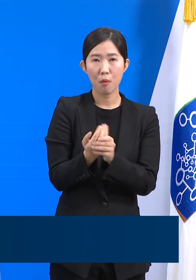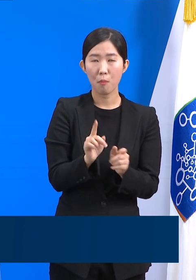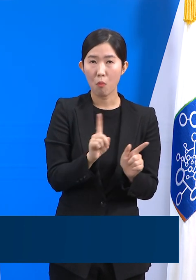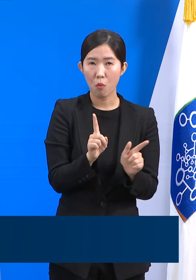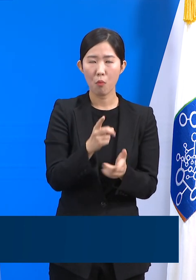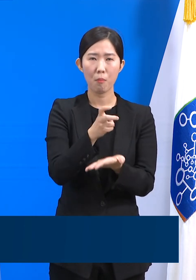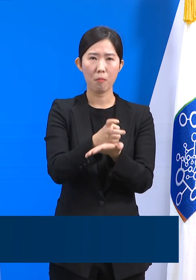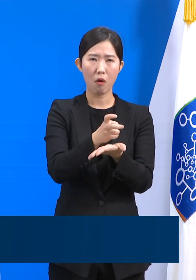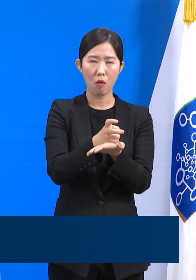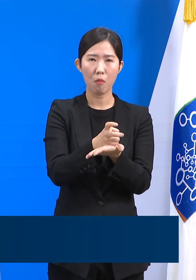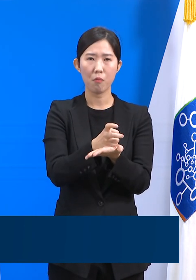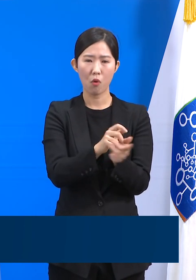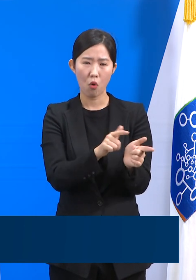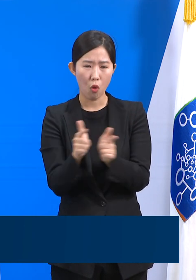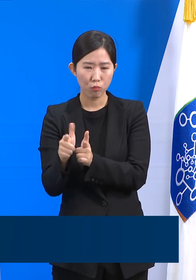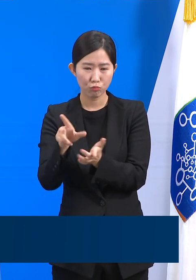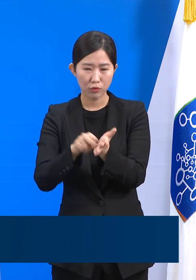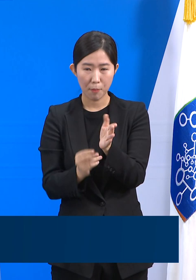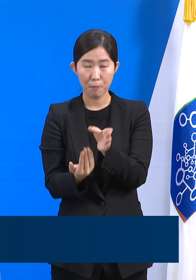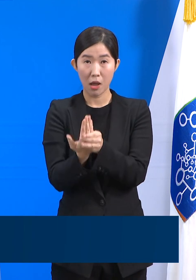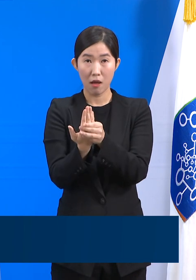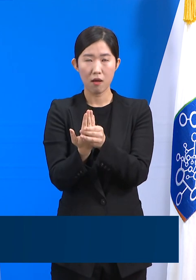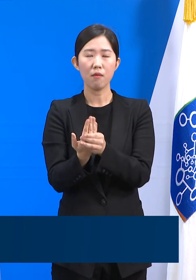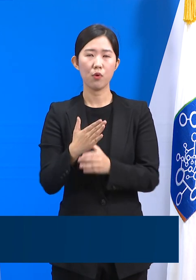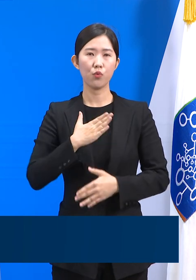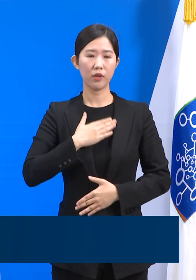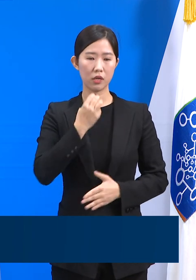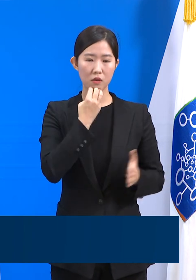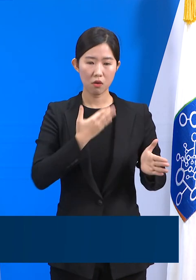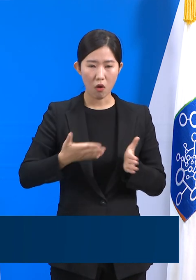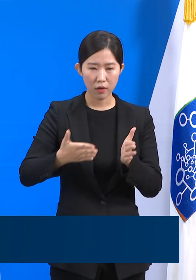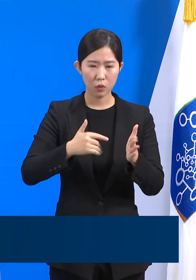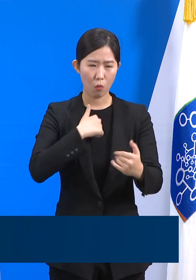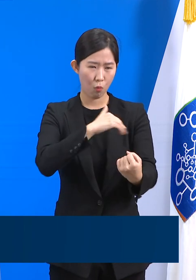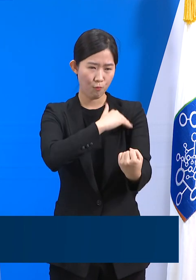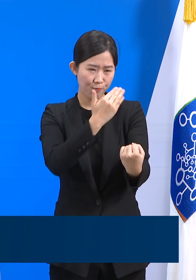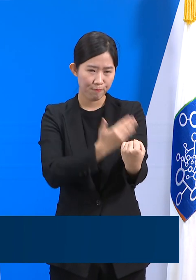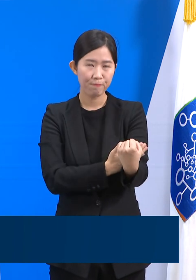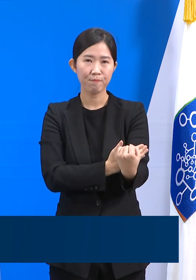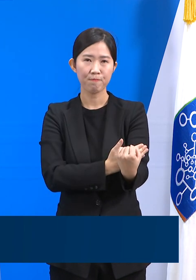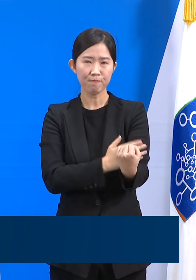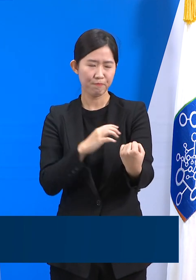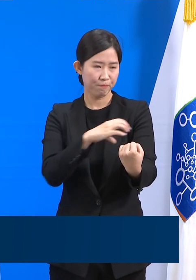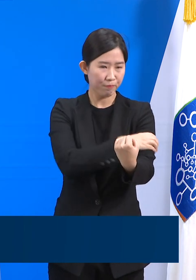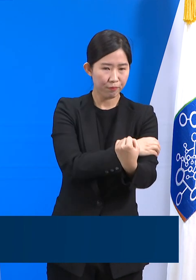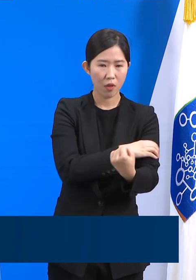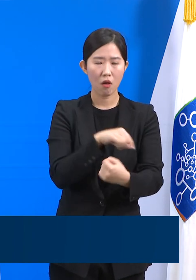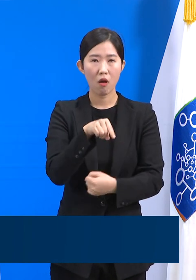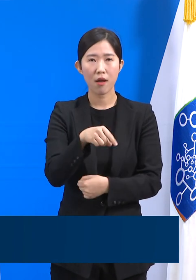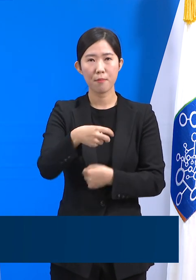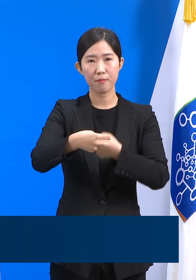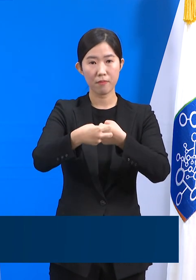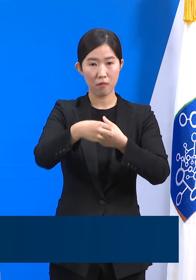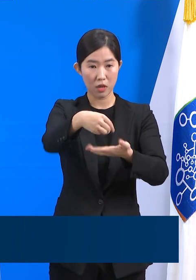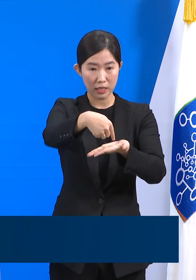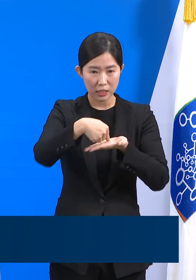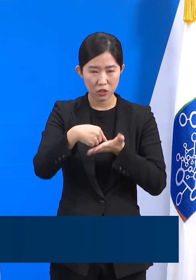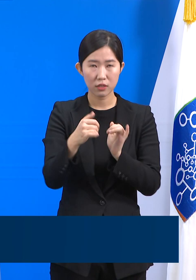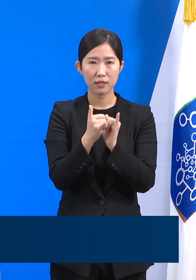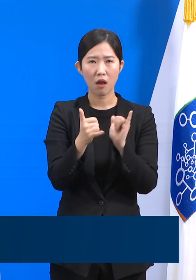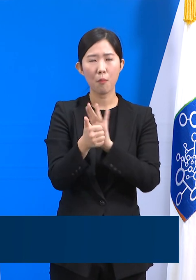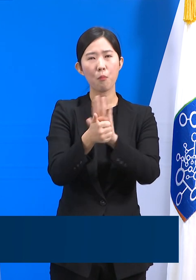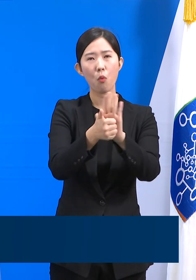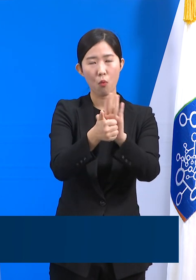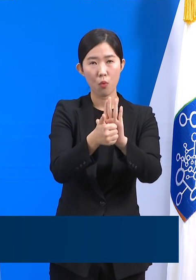제도적 문제에 대해 경기도가 행사할 수 있는 모든 권한을 이용하여 보호하도록 하겠으며 의료인들의 숭고한